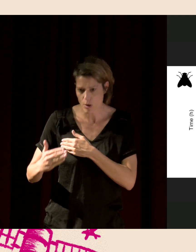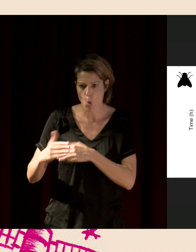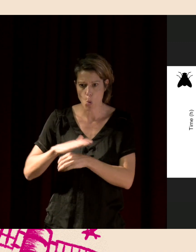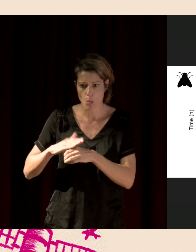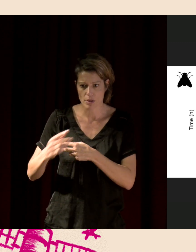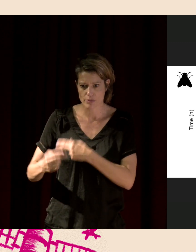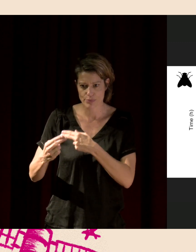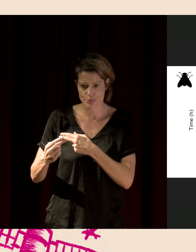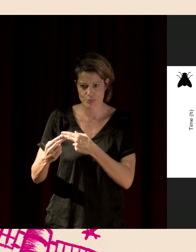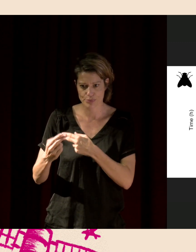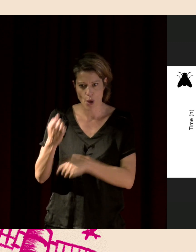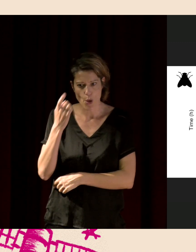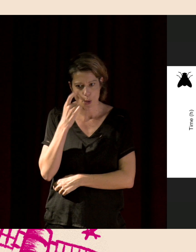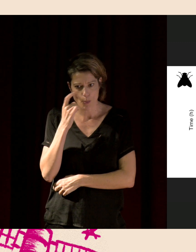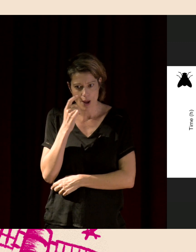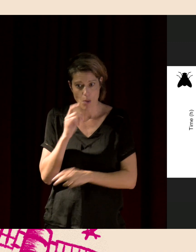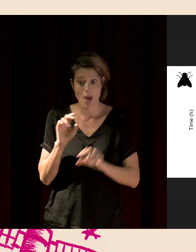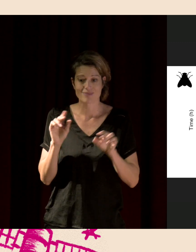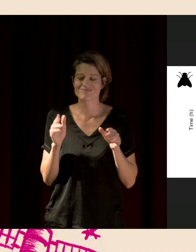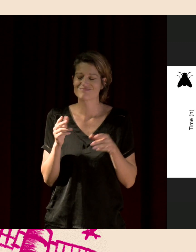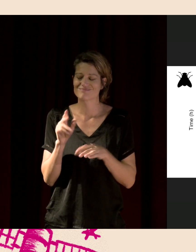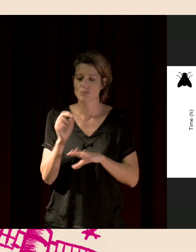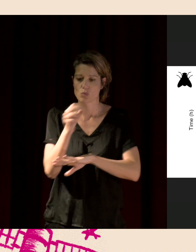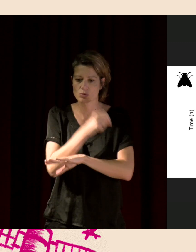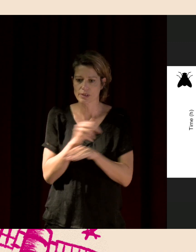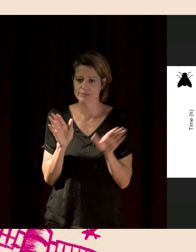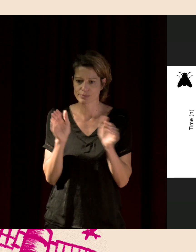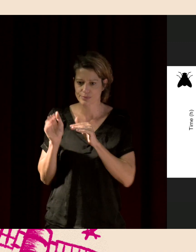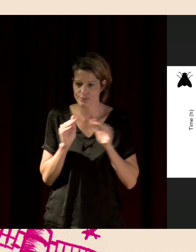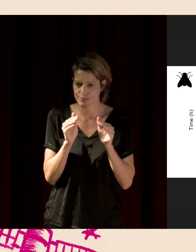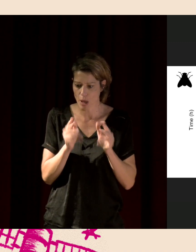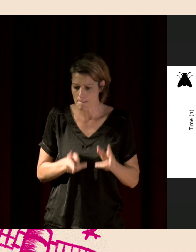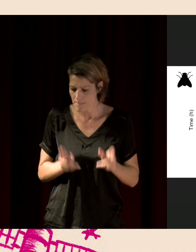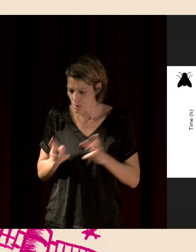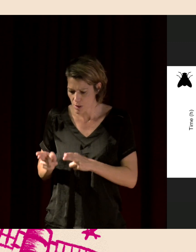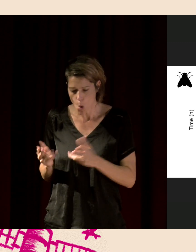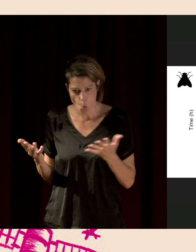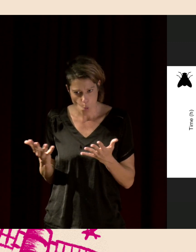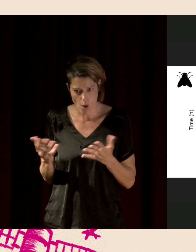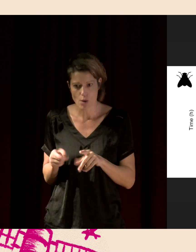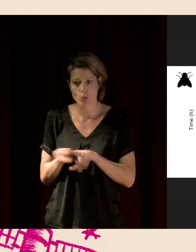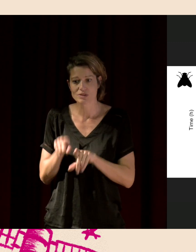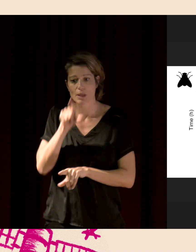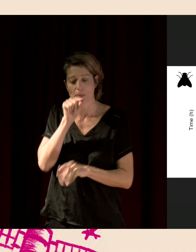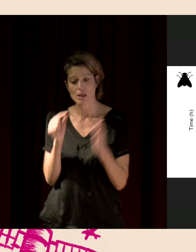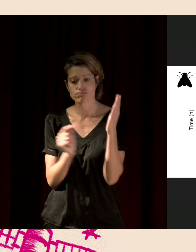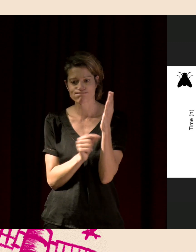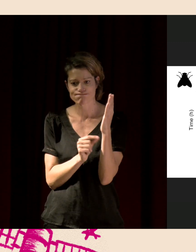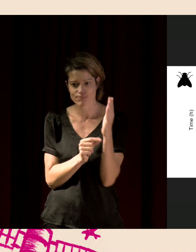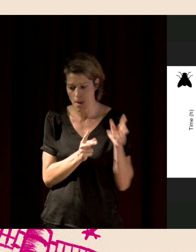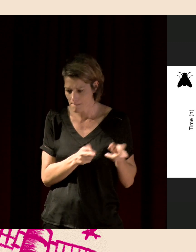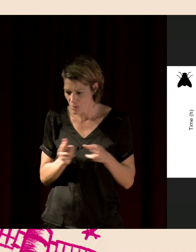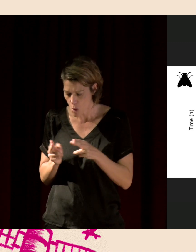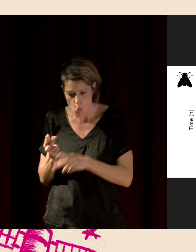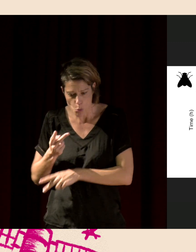pollinisation potentiellement, et quand est-ce qu'il y avait des piques dans la forêt. Je vous fais grâce à la description de ces graphiques, mais on peut avoir